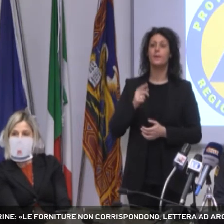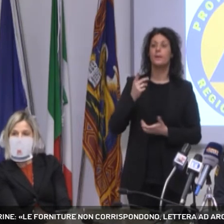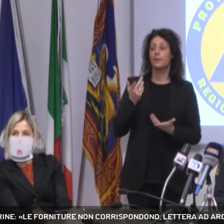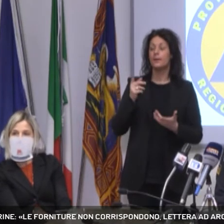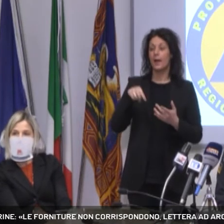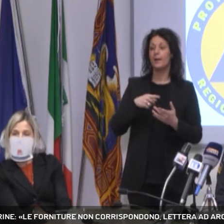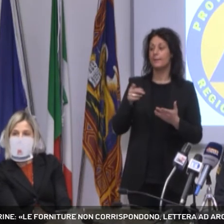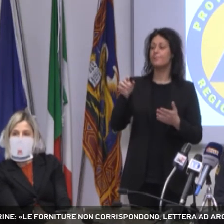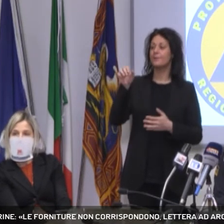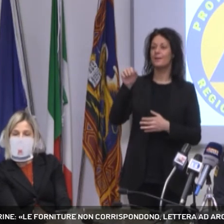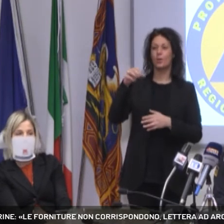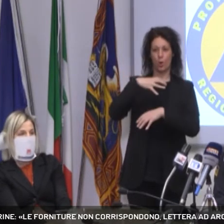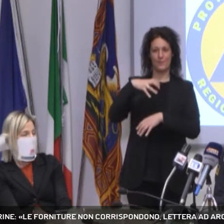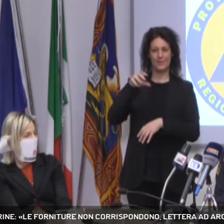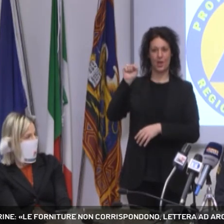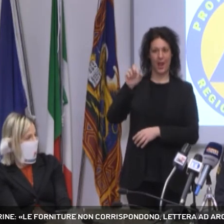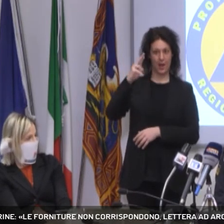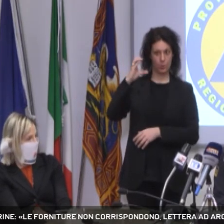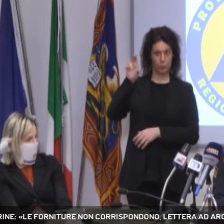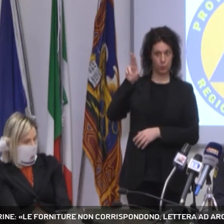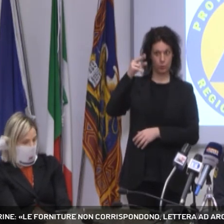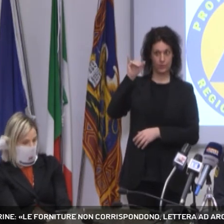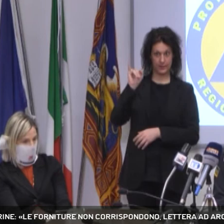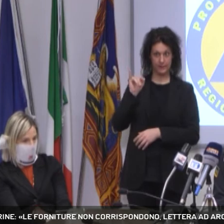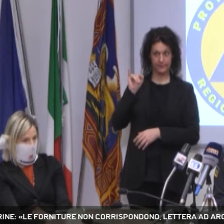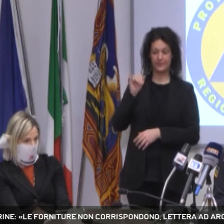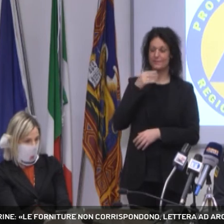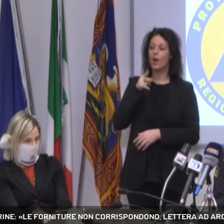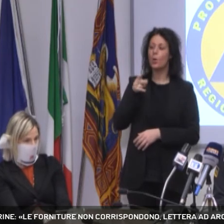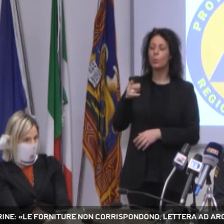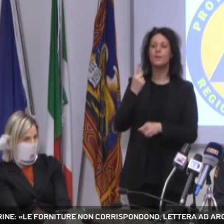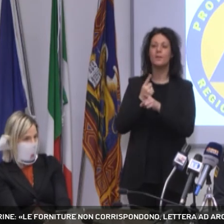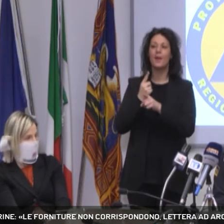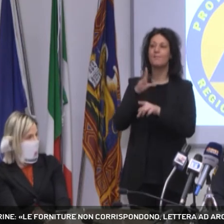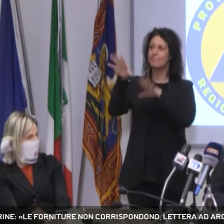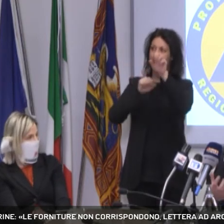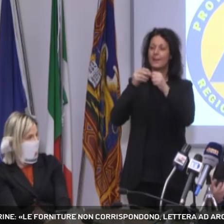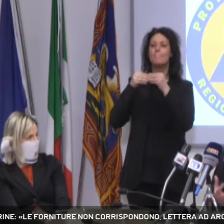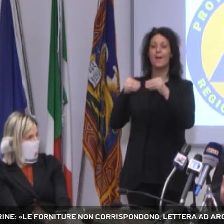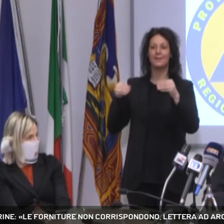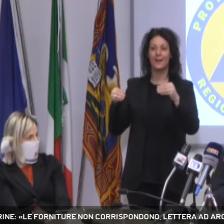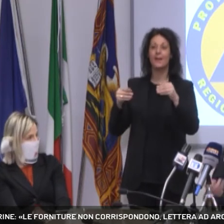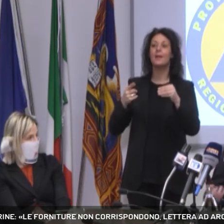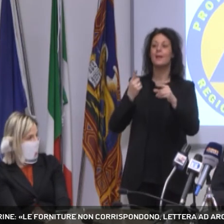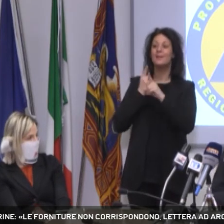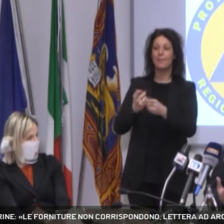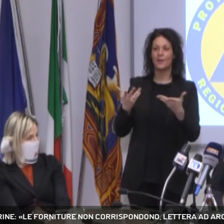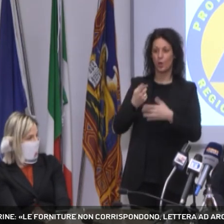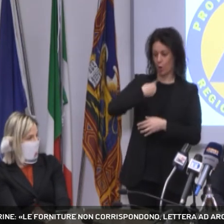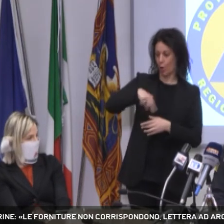che si occupa appunto di questi aspetti. Quindi vi il compito di reperire il materiale in base alle nostre richieste e di